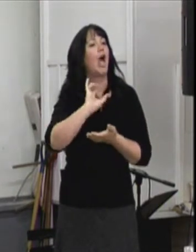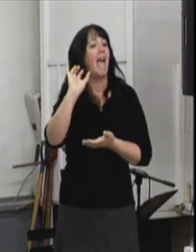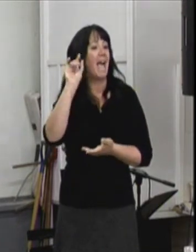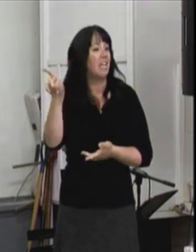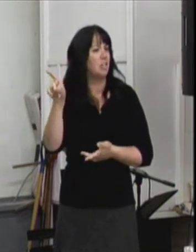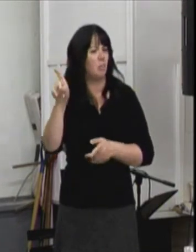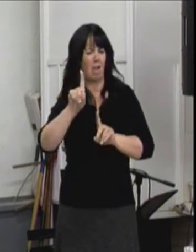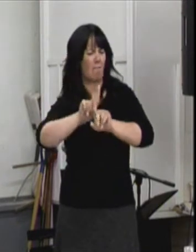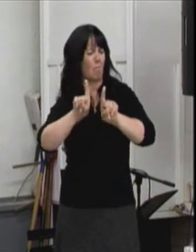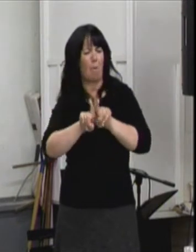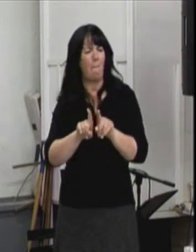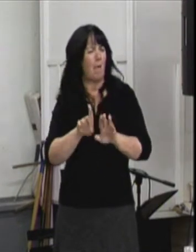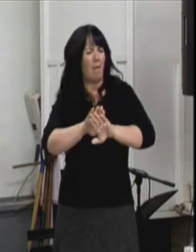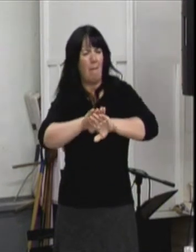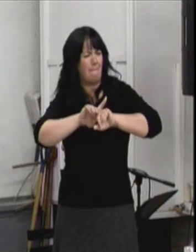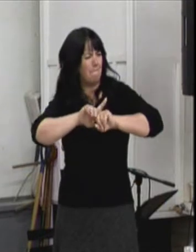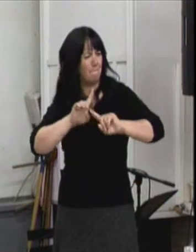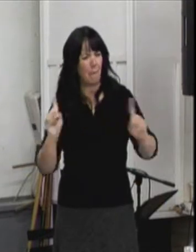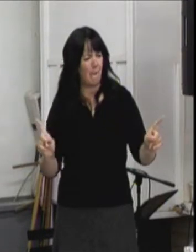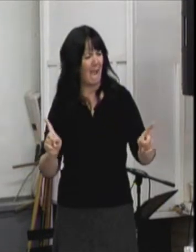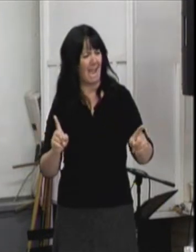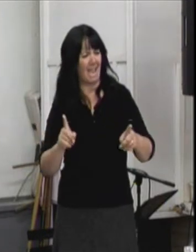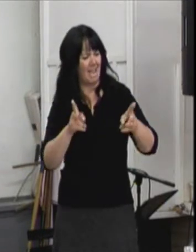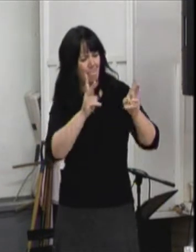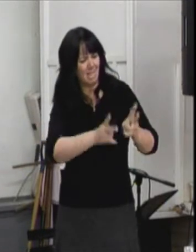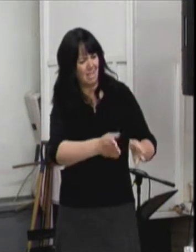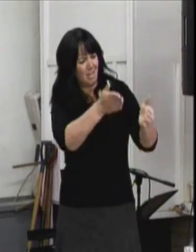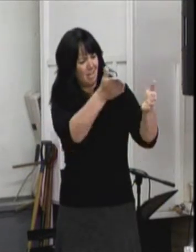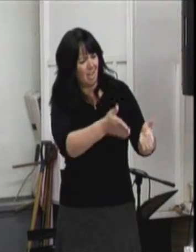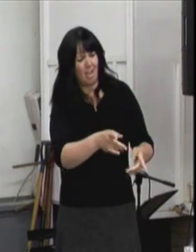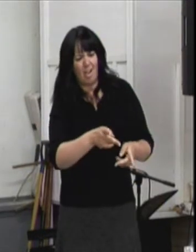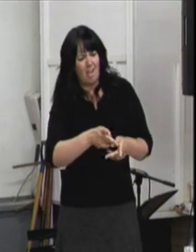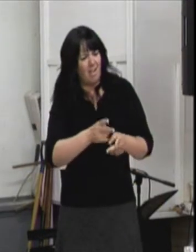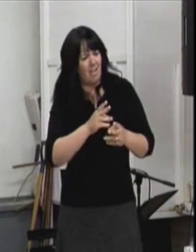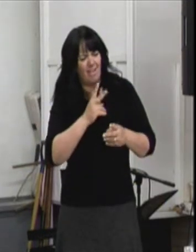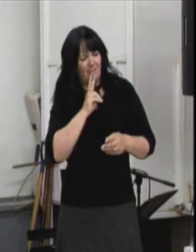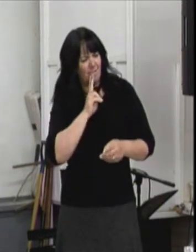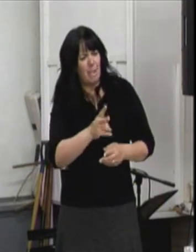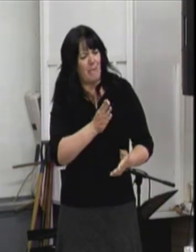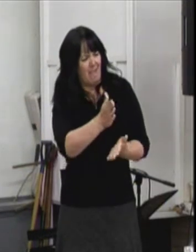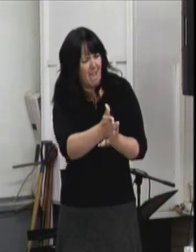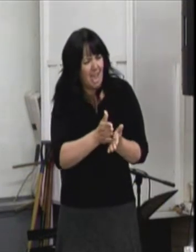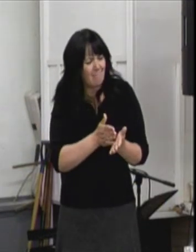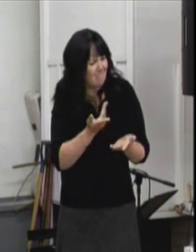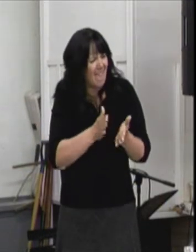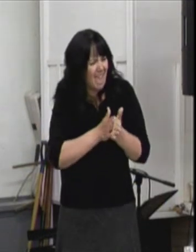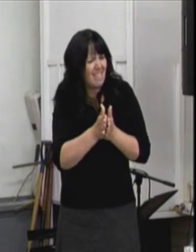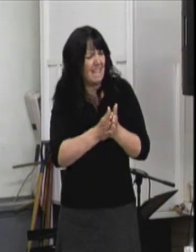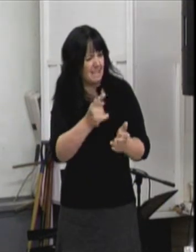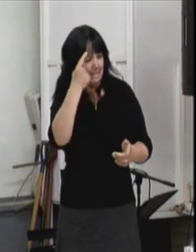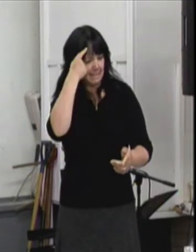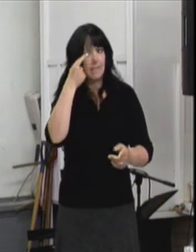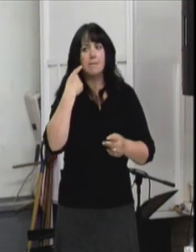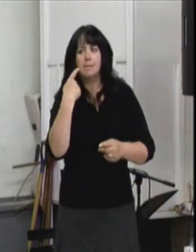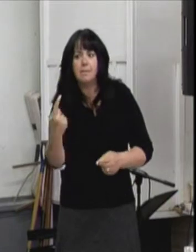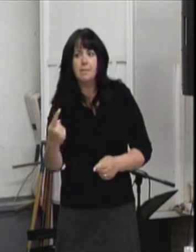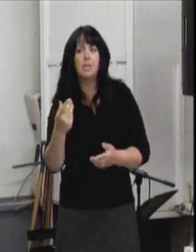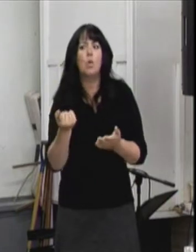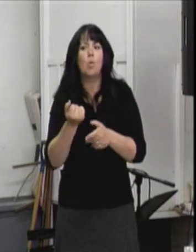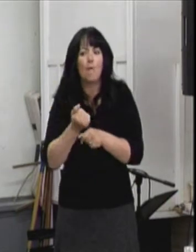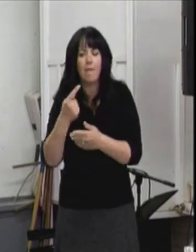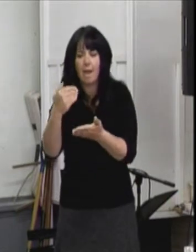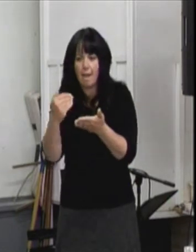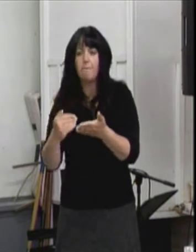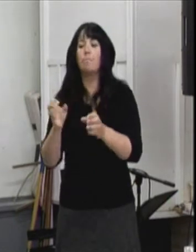la même chose qu'eux autres parce qu'eux autres, ils sont tellement intéressés que quand ils savent ce qu va faire, ils le font. On n pas besoin de